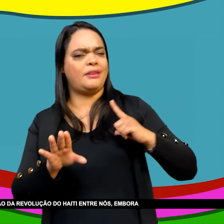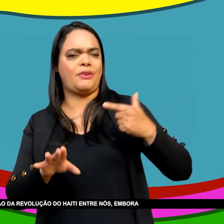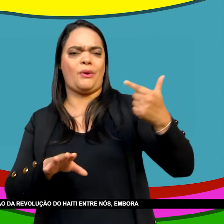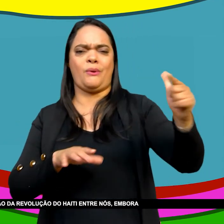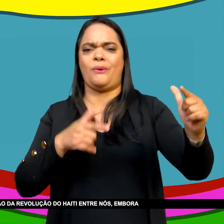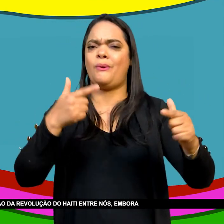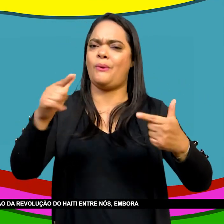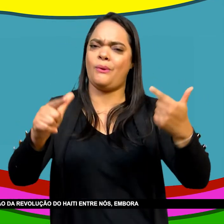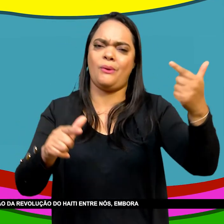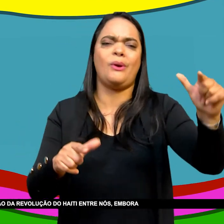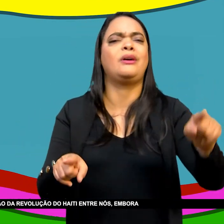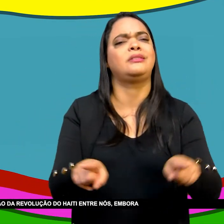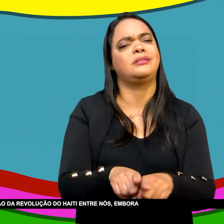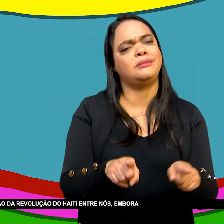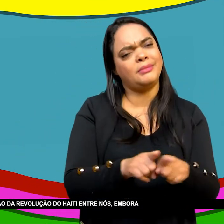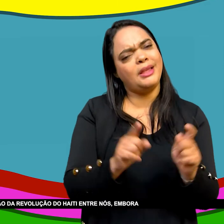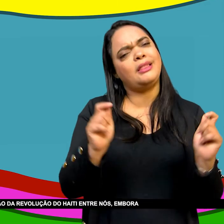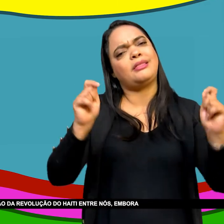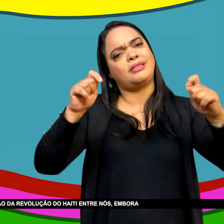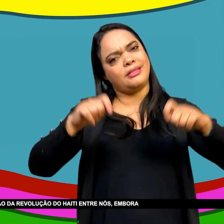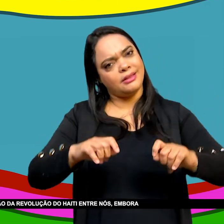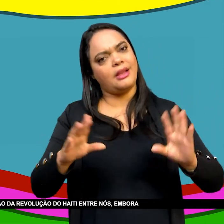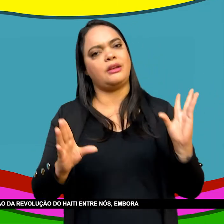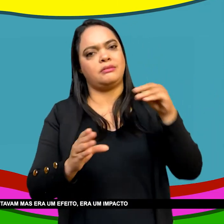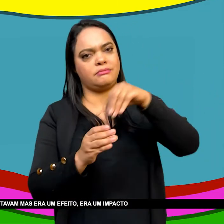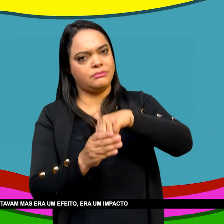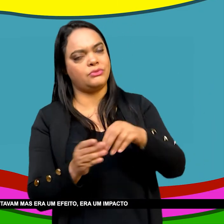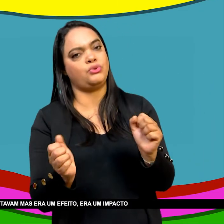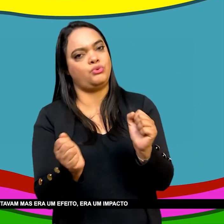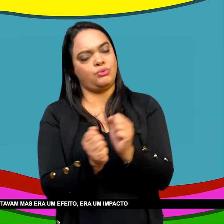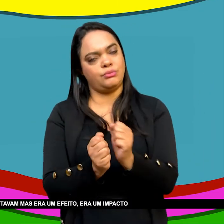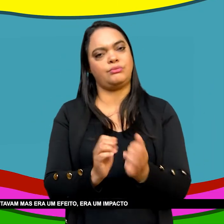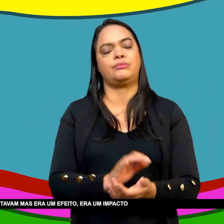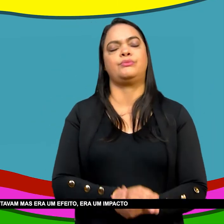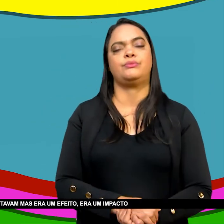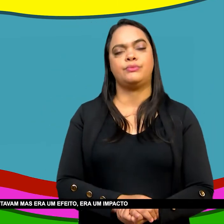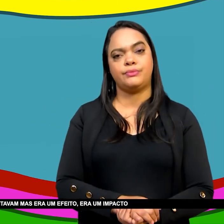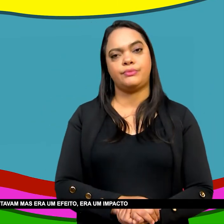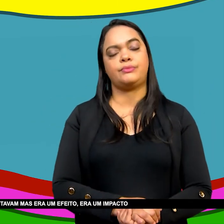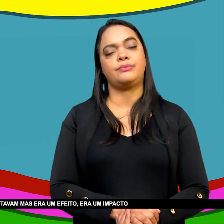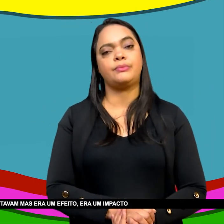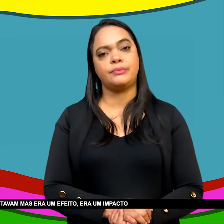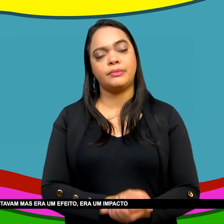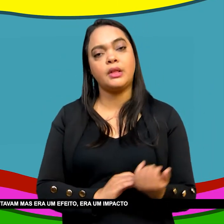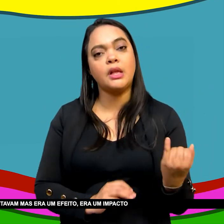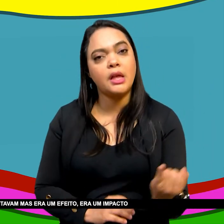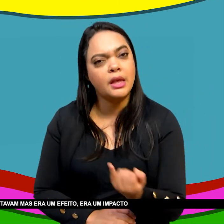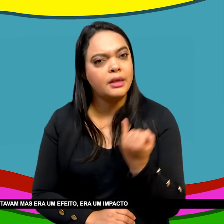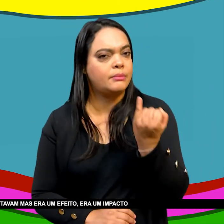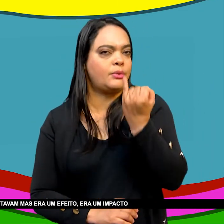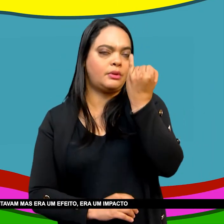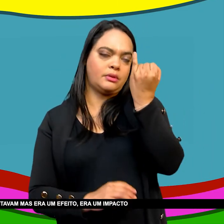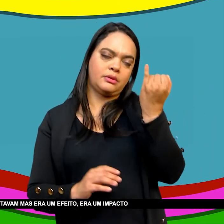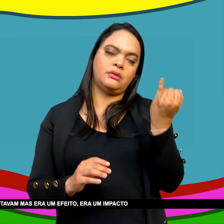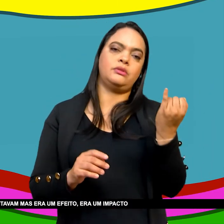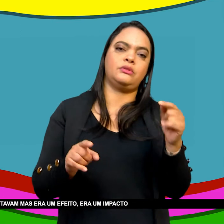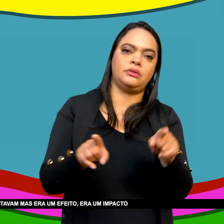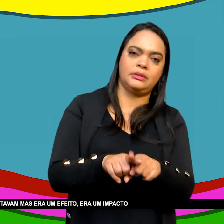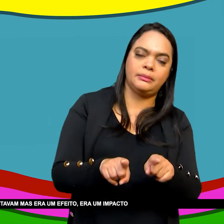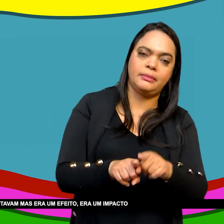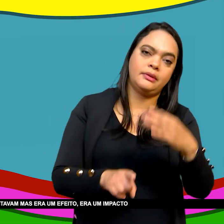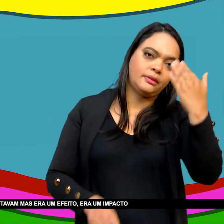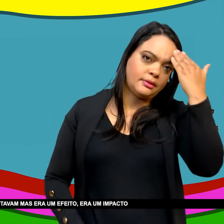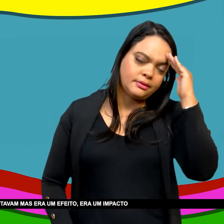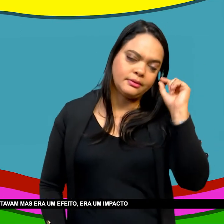É uma repercussão Da revolução Do Haiti Entre nós Embora Em geral Não dita Alguns diziam